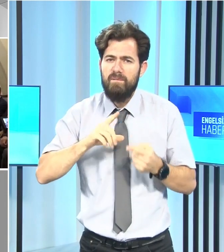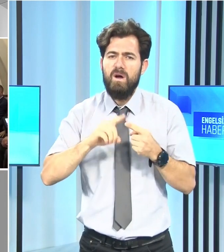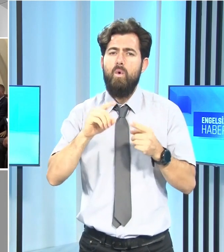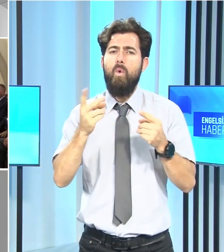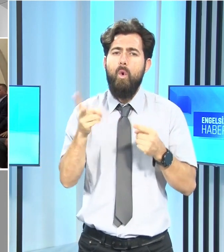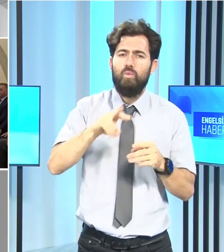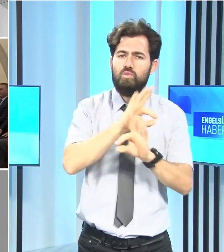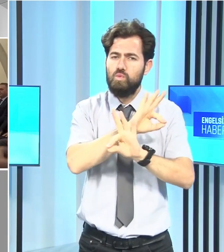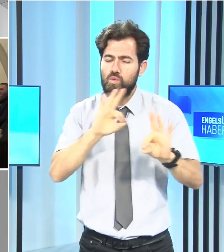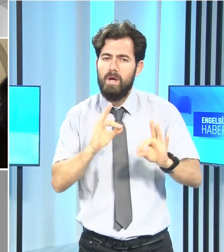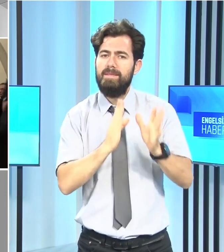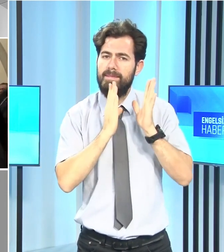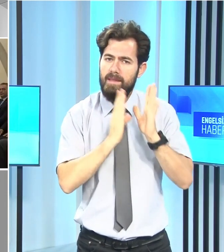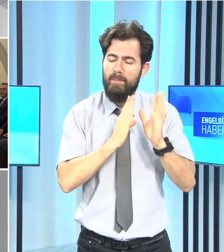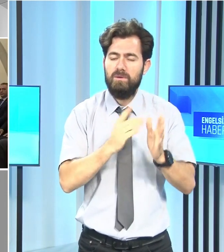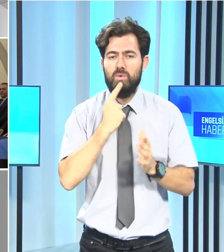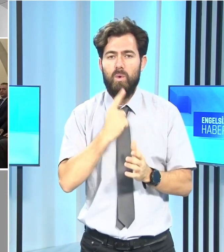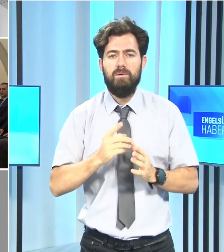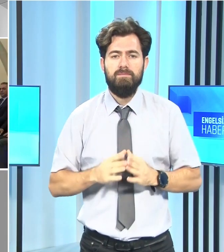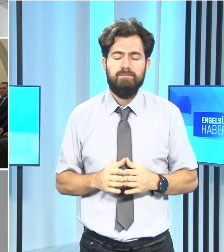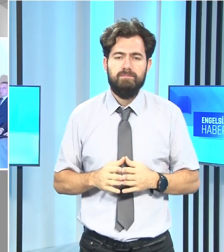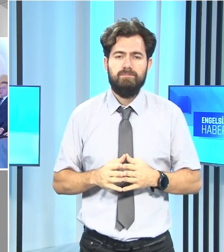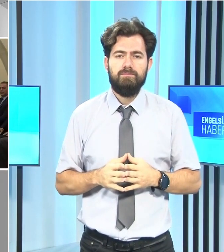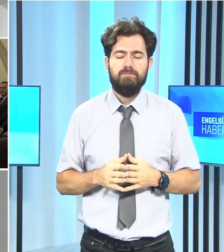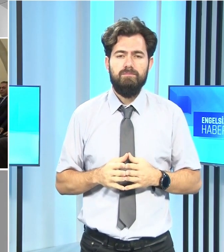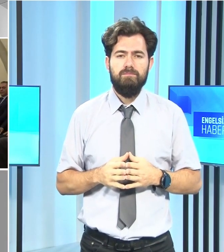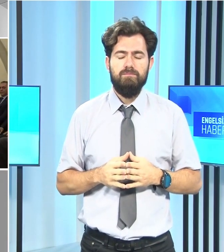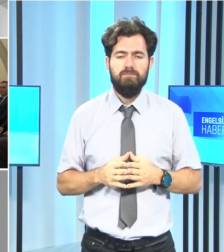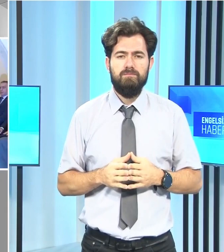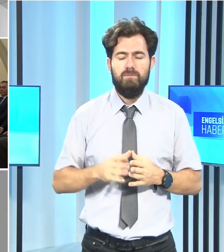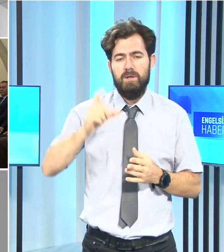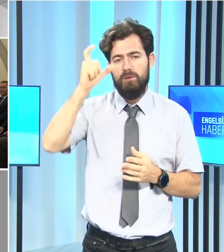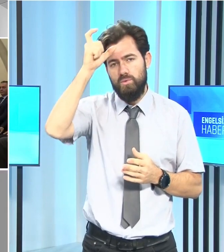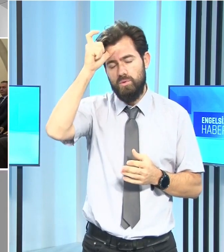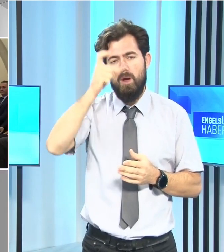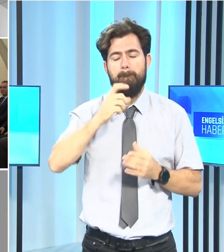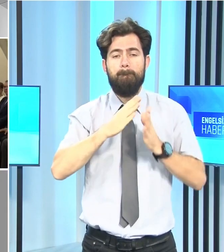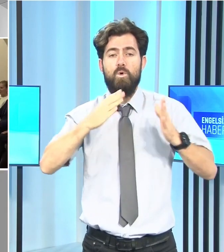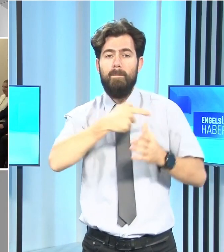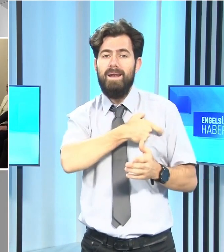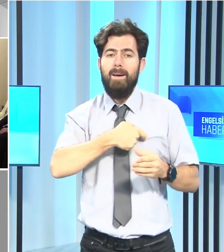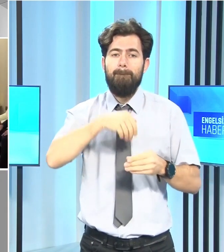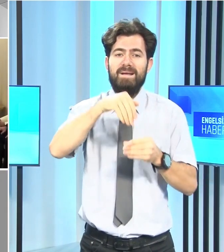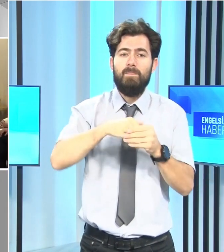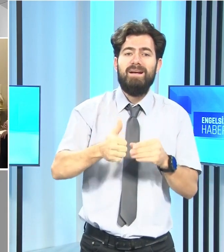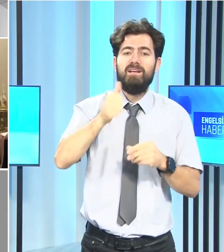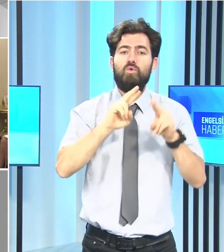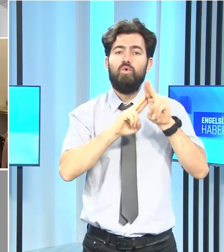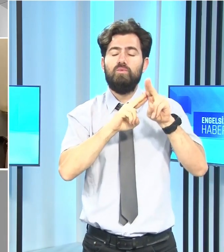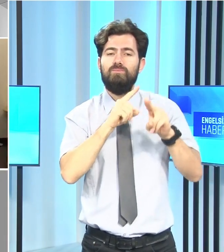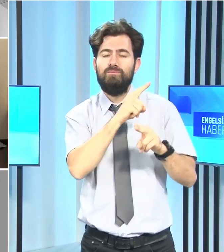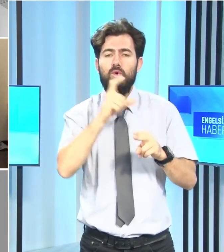bekasını sürdürmeye devam edeceğini vurguladı. Türkiye Büyük Millet Meclisi Başkanı Kurtulmuş ise,